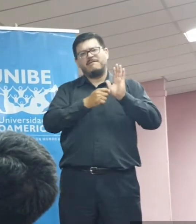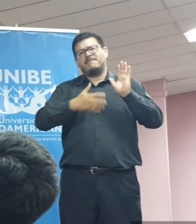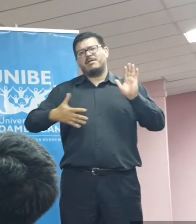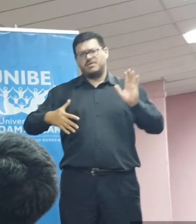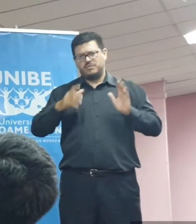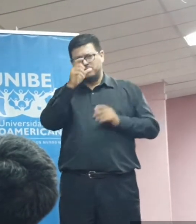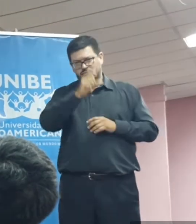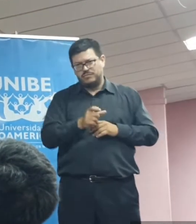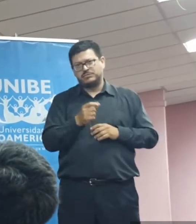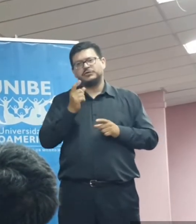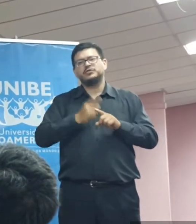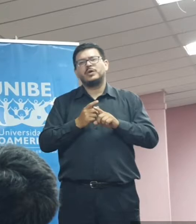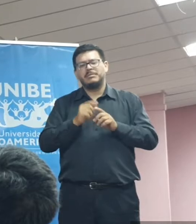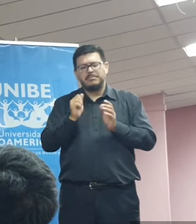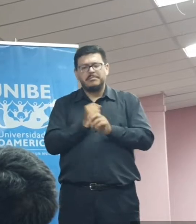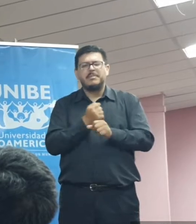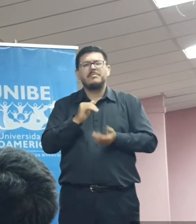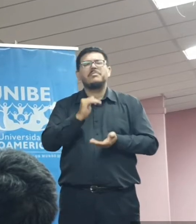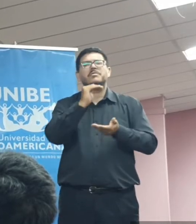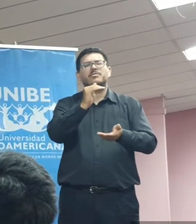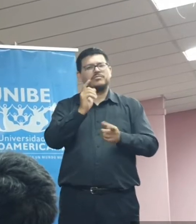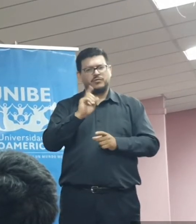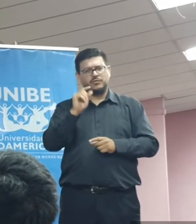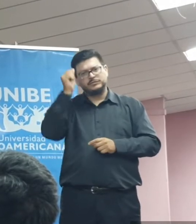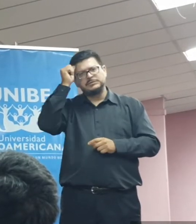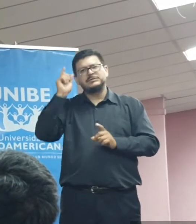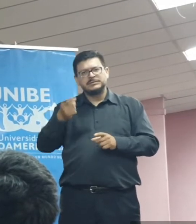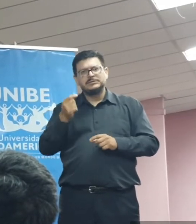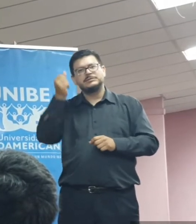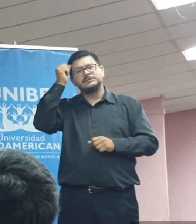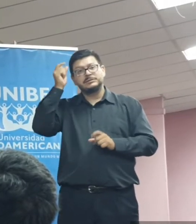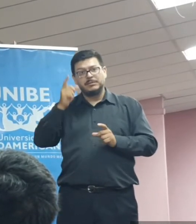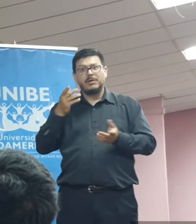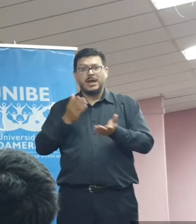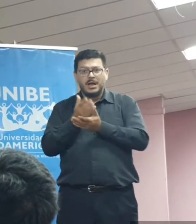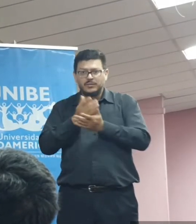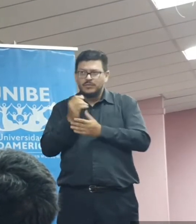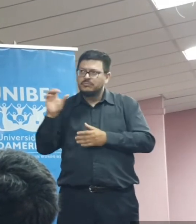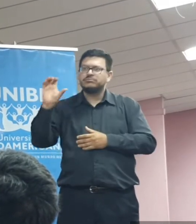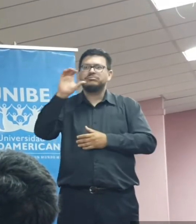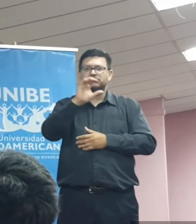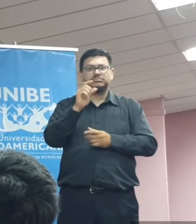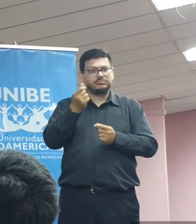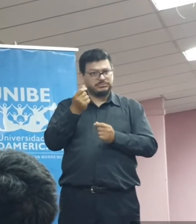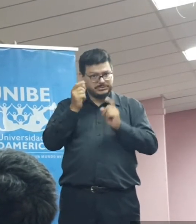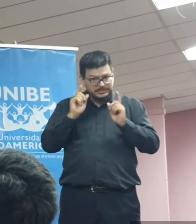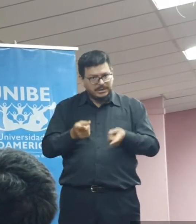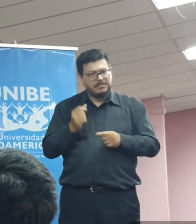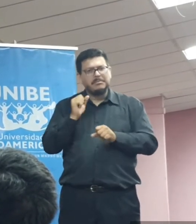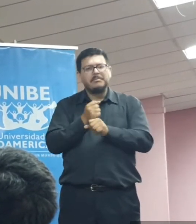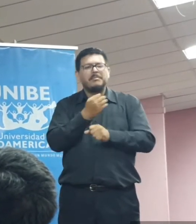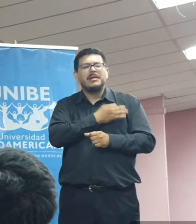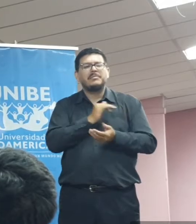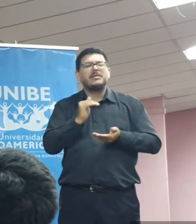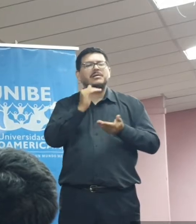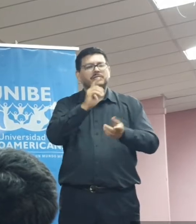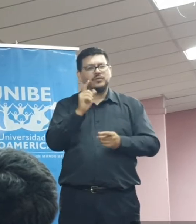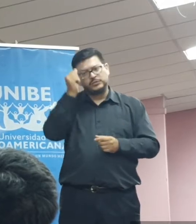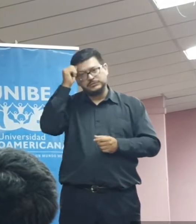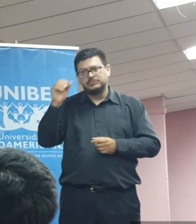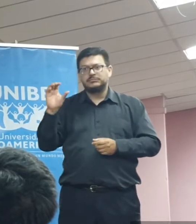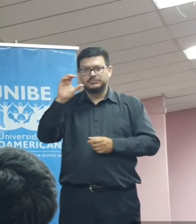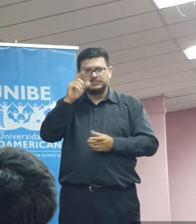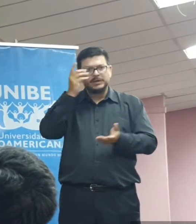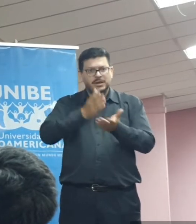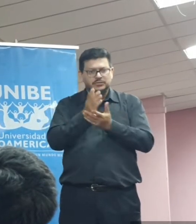solamente con un premio que lo que hace es poner el corazón, sino que económicamente que haga posible la sostenibilidad